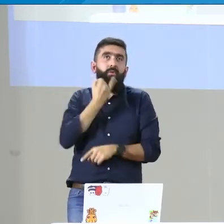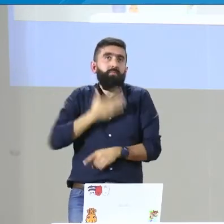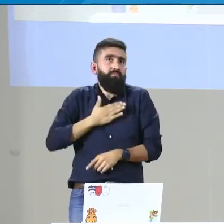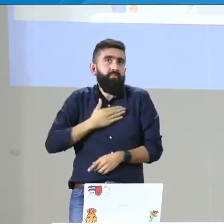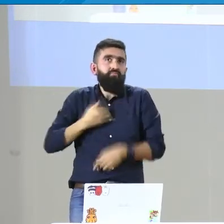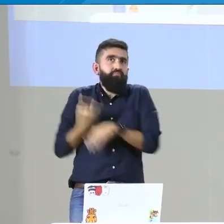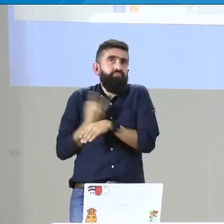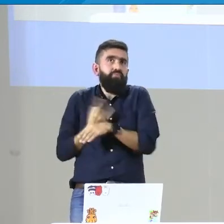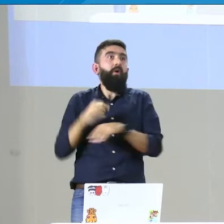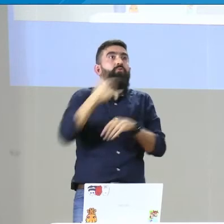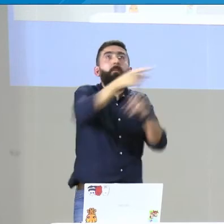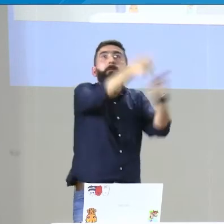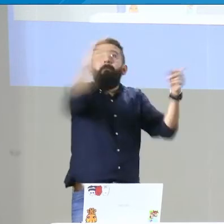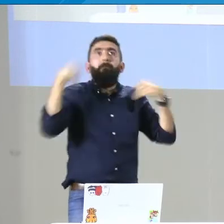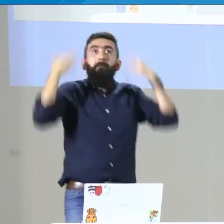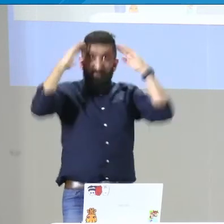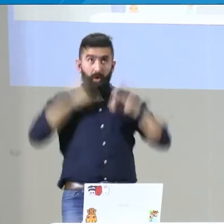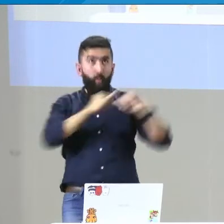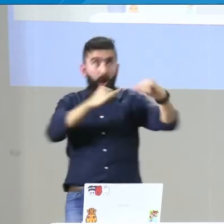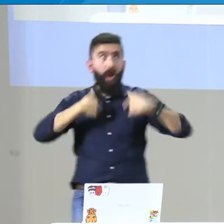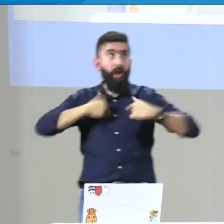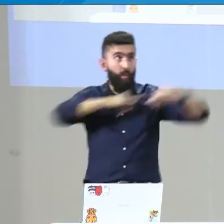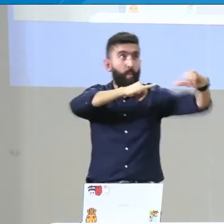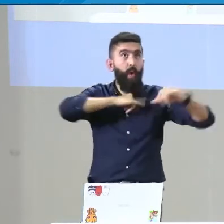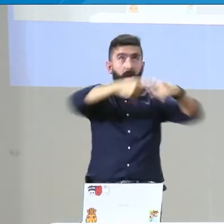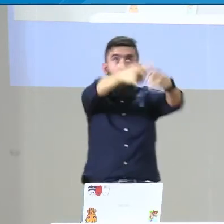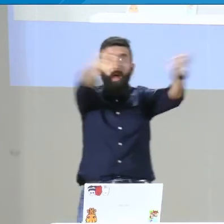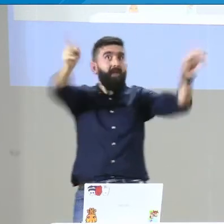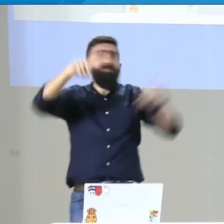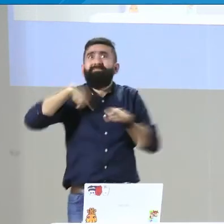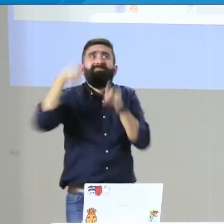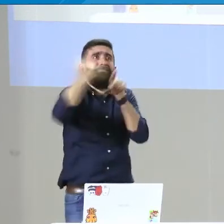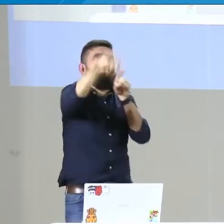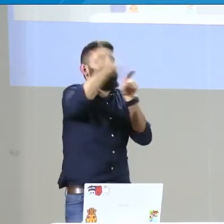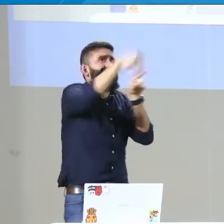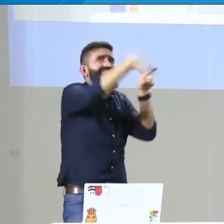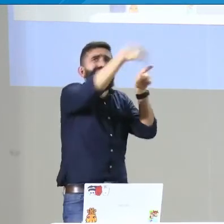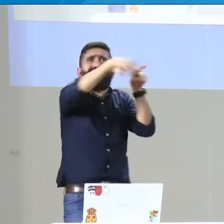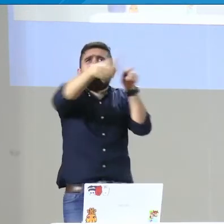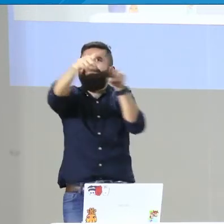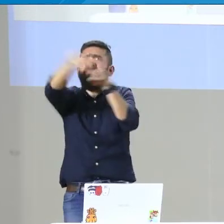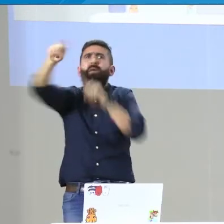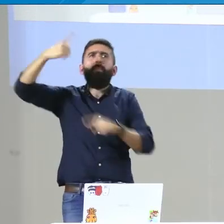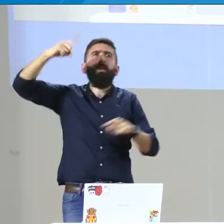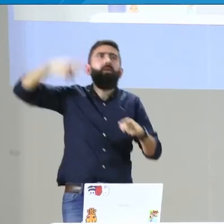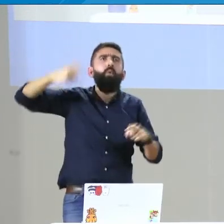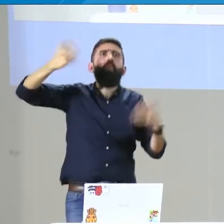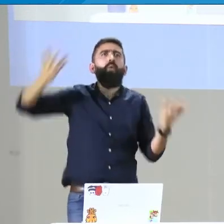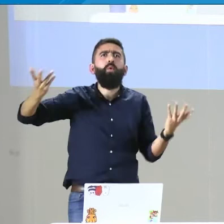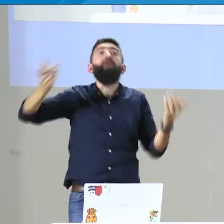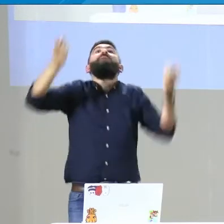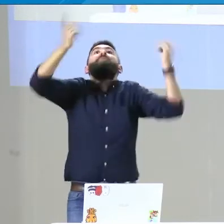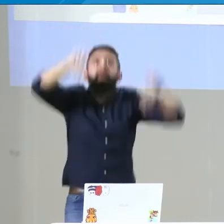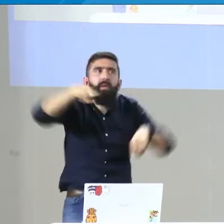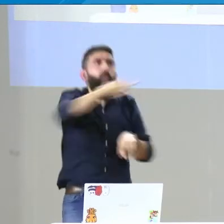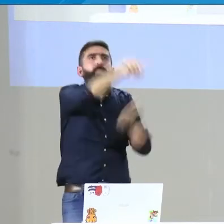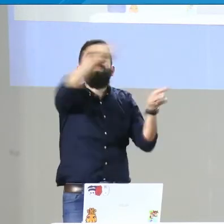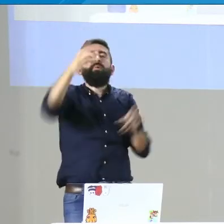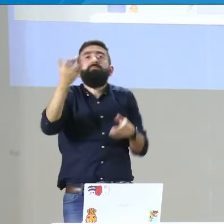la primera es la lengua de señas y la segunda, el español escrito. Pero seguramente ustedes son diferentes. Yo no creo que todos seamos iguales y que todos nos comunicamos de la